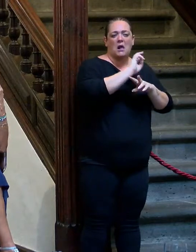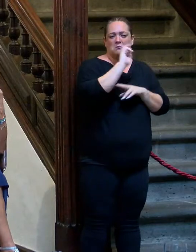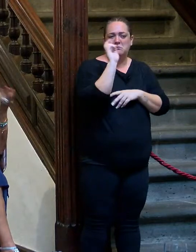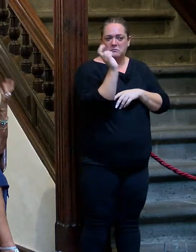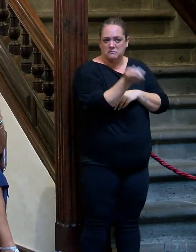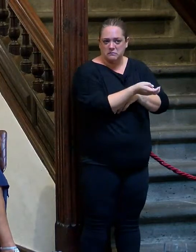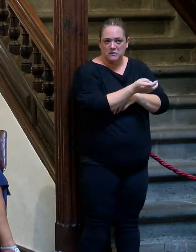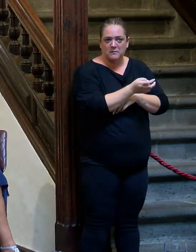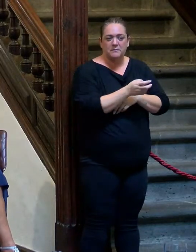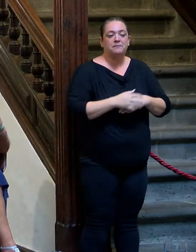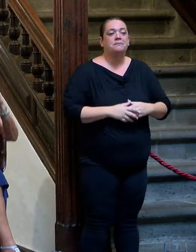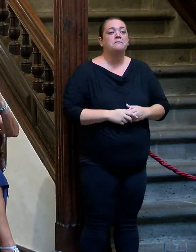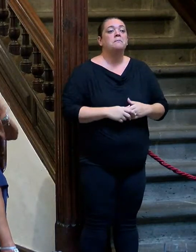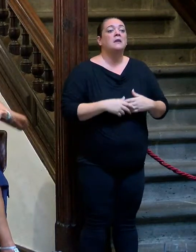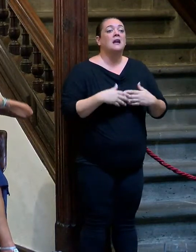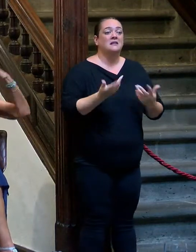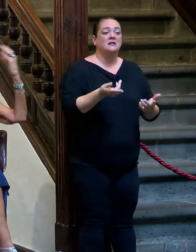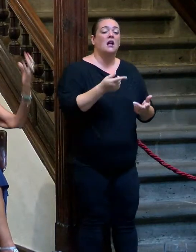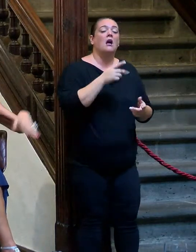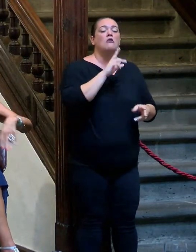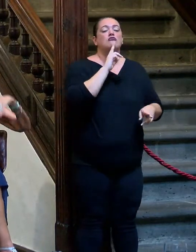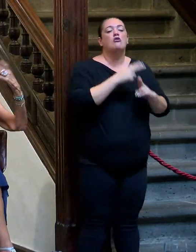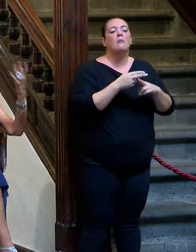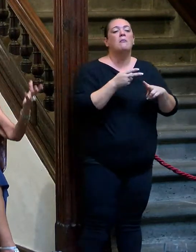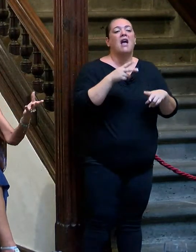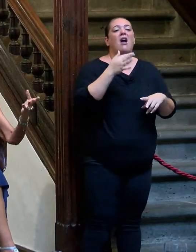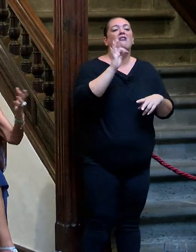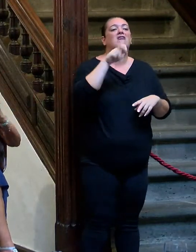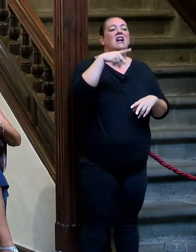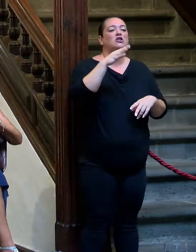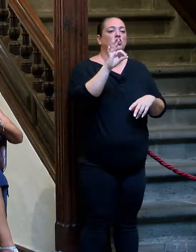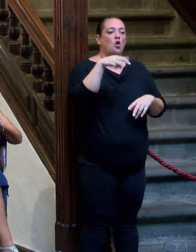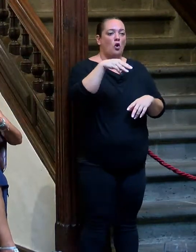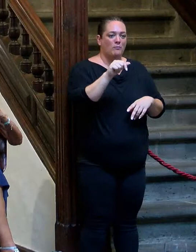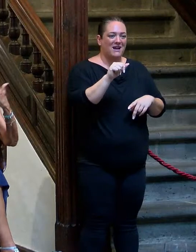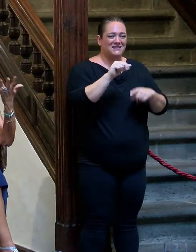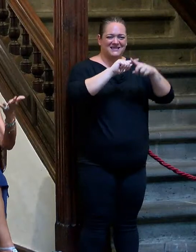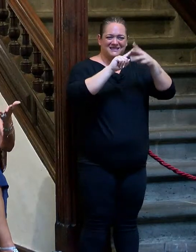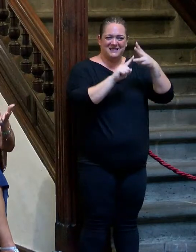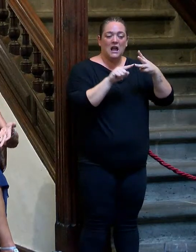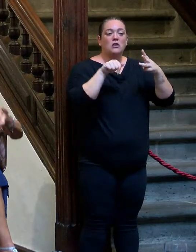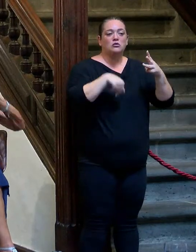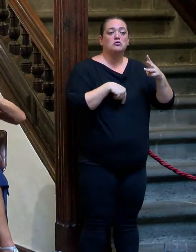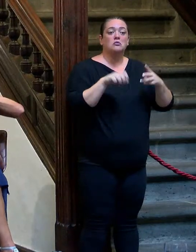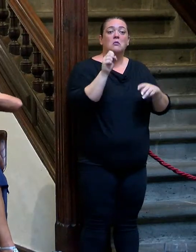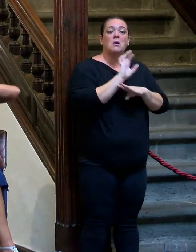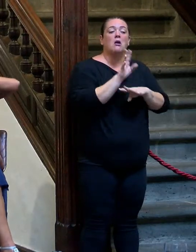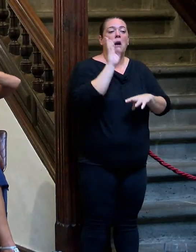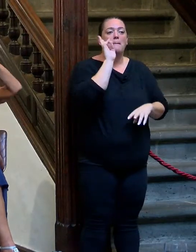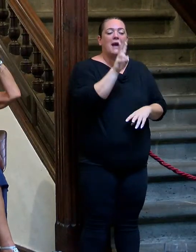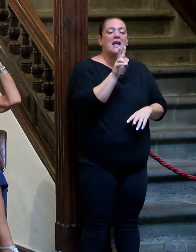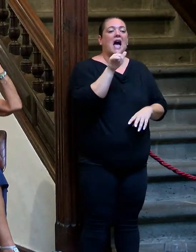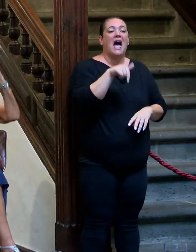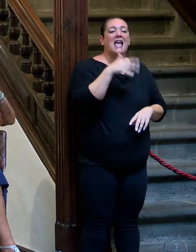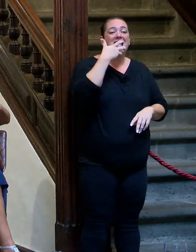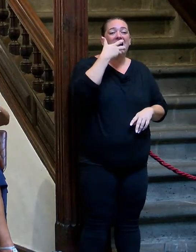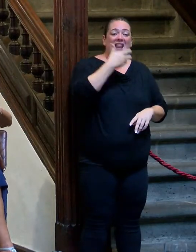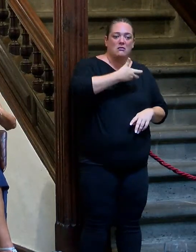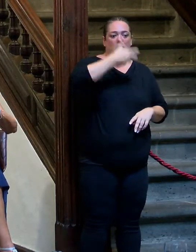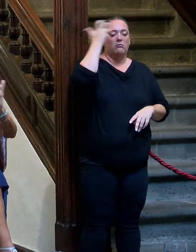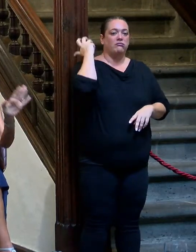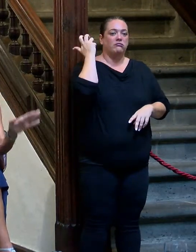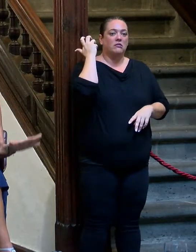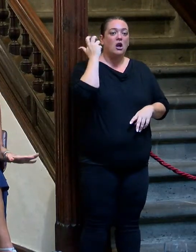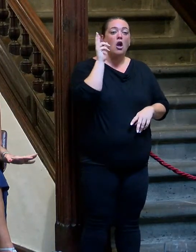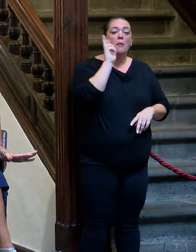y Milène de Mongeau. Y se llamaba Fantomas, Fantomas vuelve, Fantomas se desencadena. Bueno, pues yo veía eso. Y ahí Fantomas se quitaba la careta. Y yo,